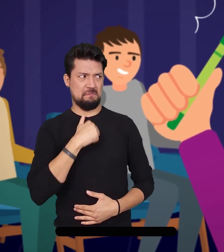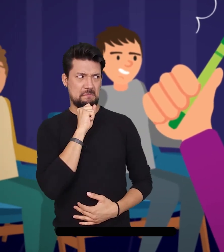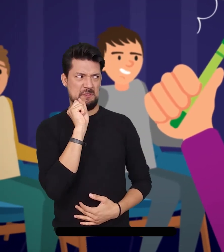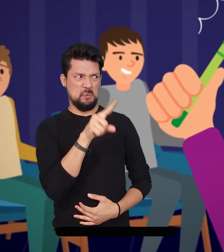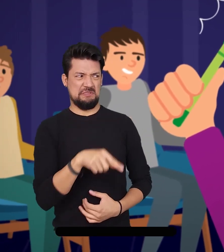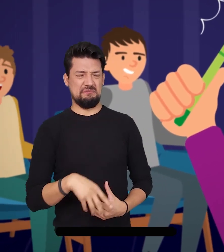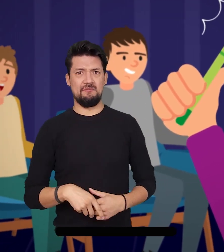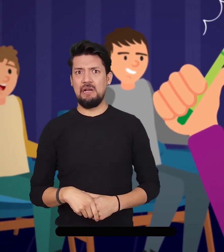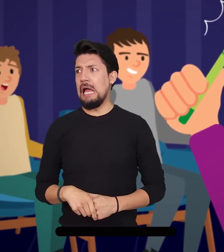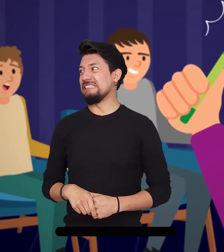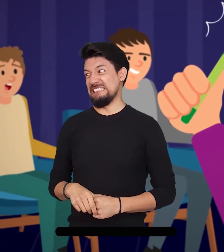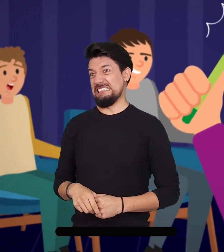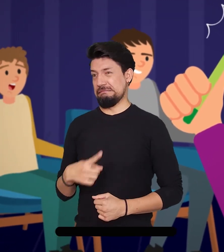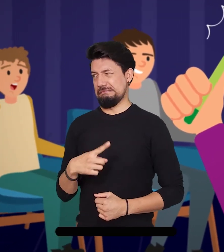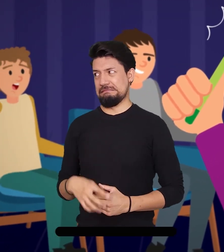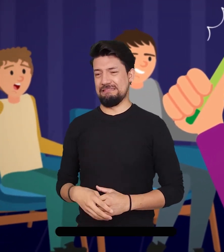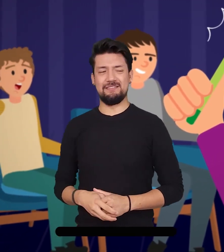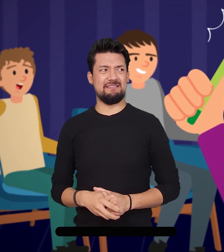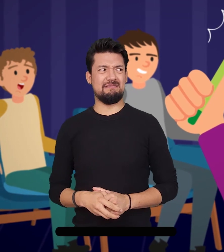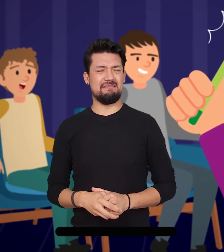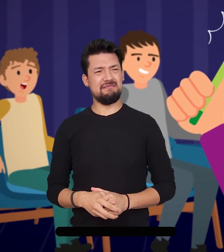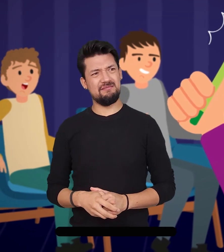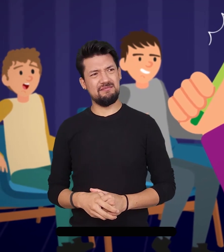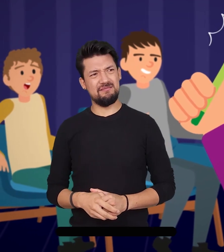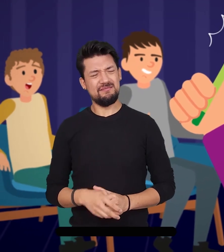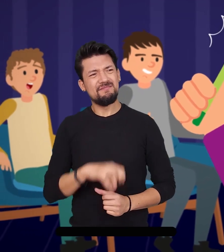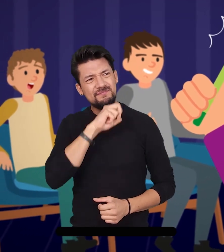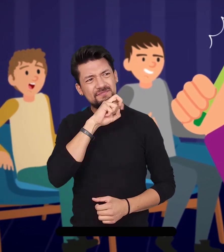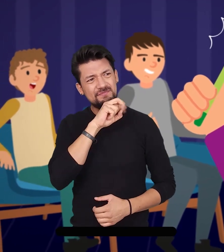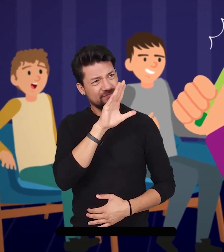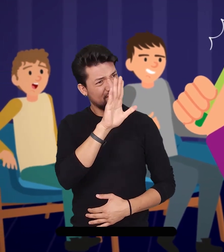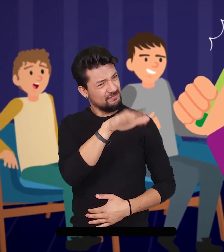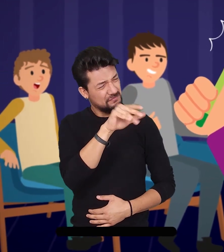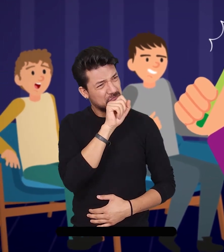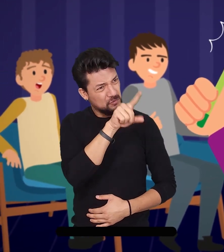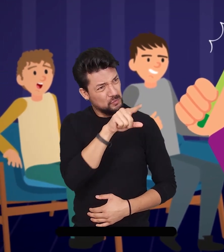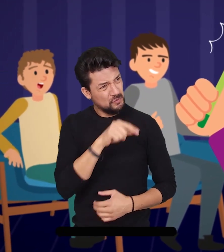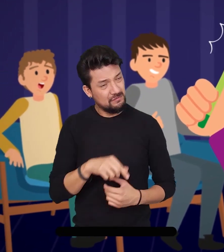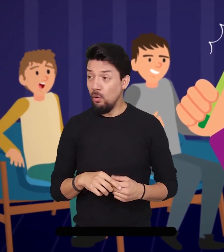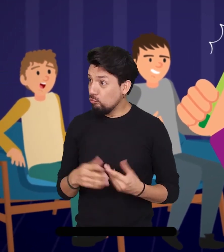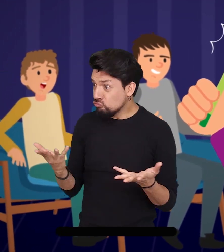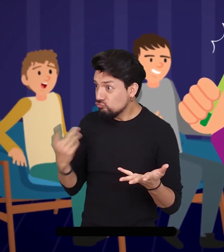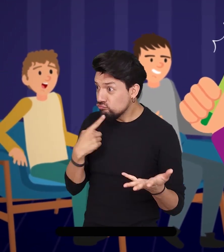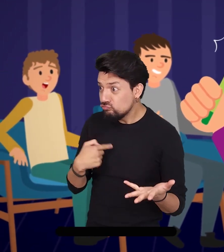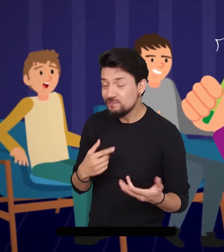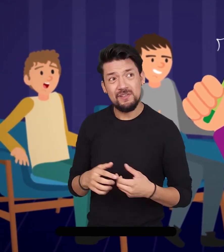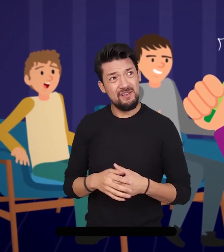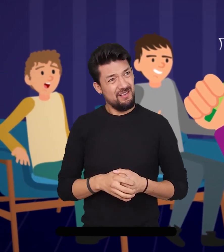Hugo que le iba a preguntar a Marcela sobre eso. Hugo lo animó a que lo hiciera. Así que Josué le preguntó a Marcela que si le podía hacer una pregunta.